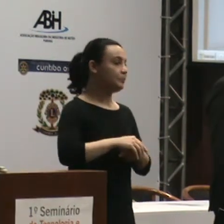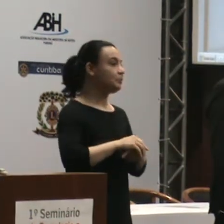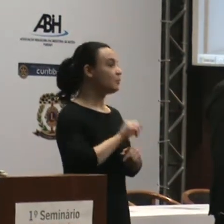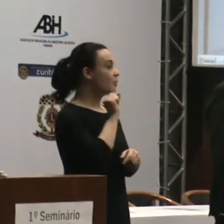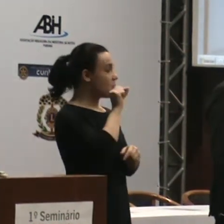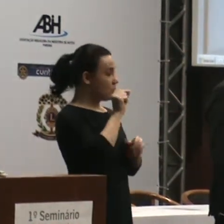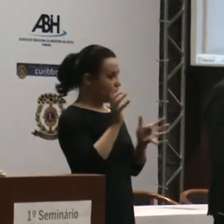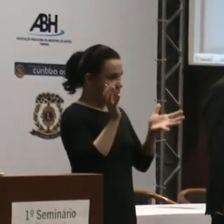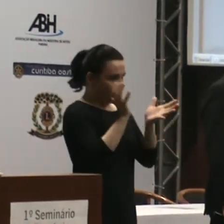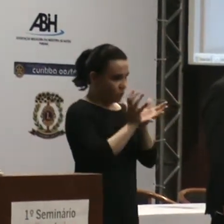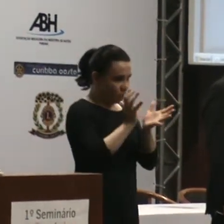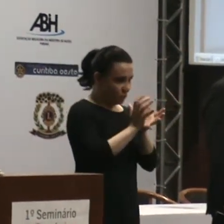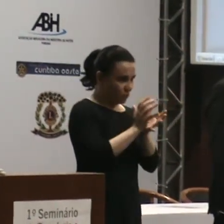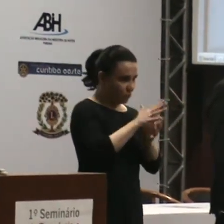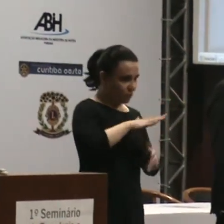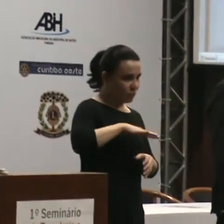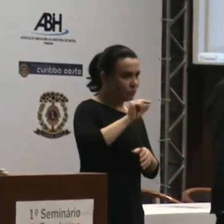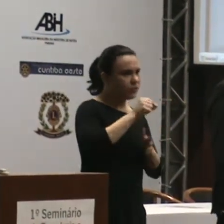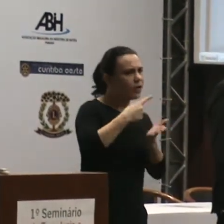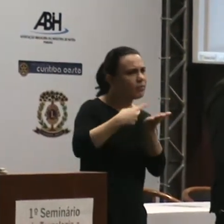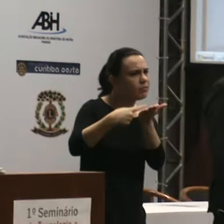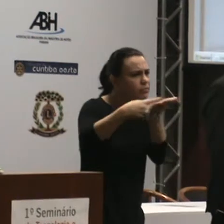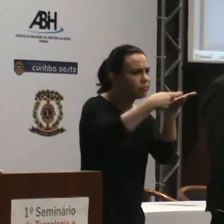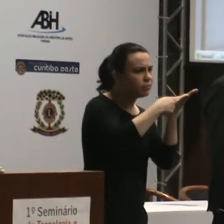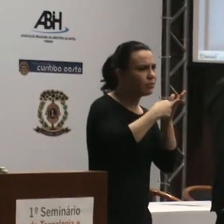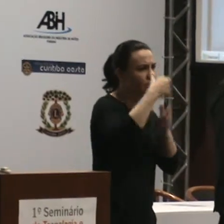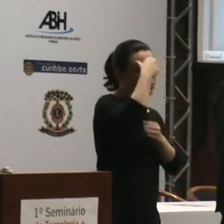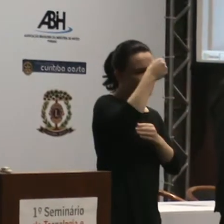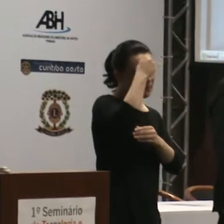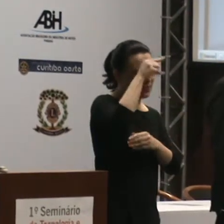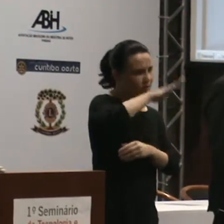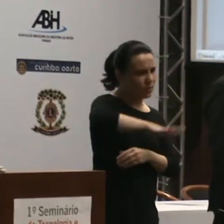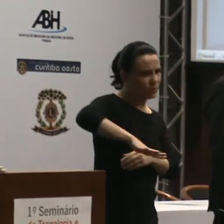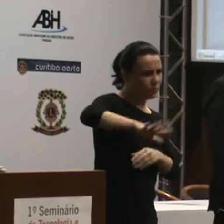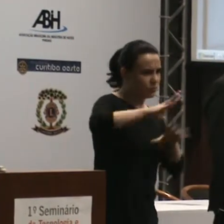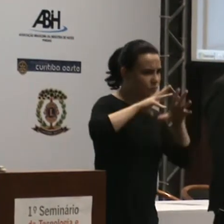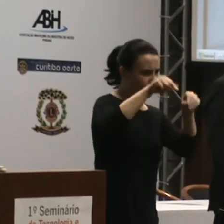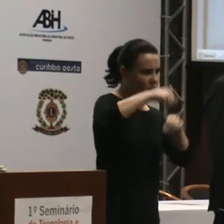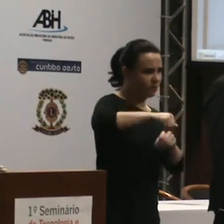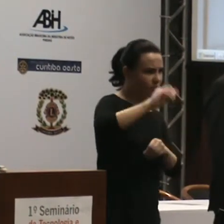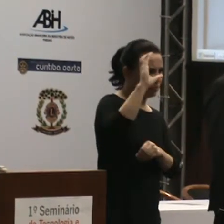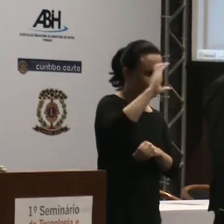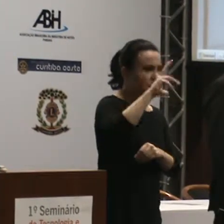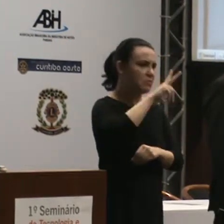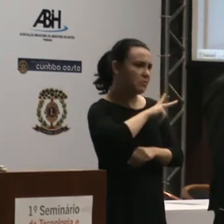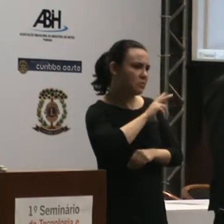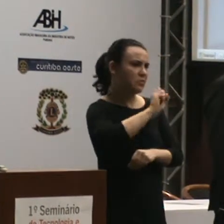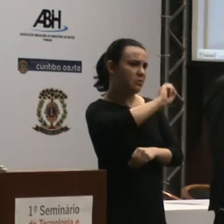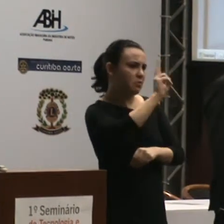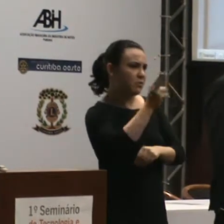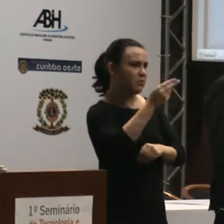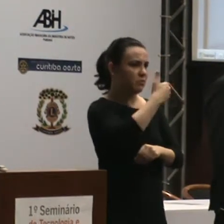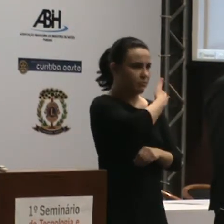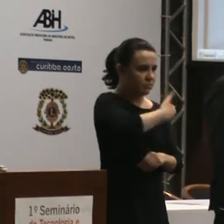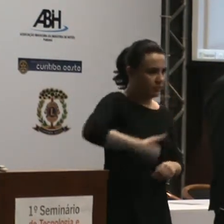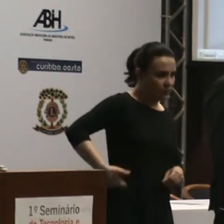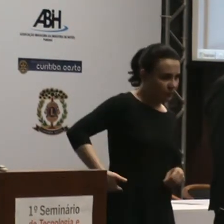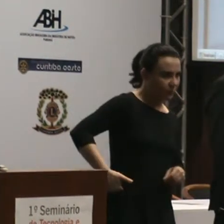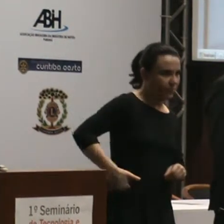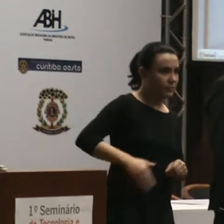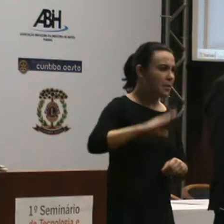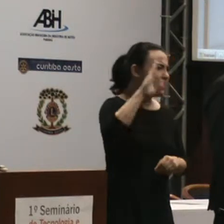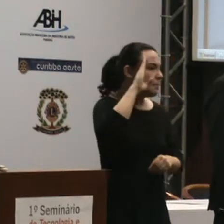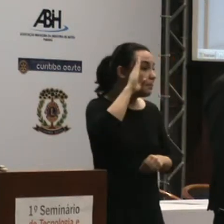sentimento nas instituições de ensino superior da cidade de Piritico. Programas das